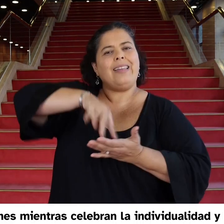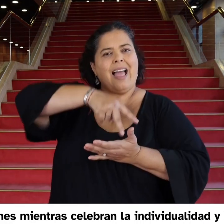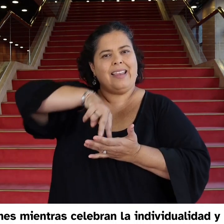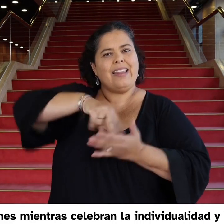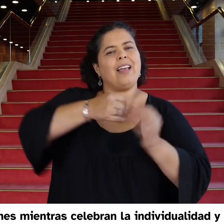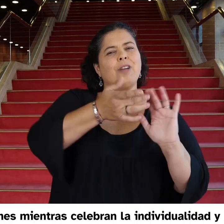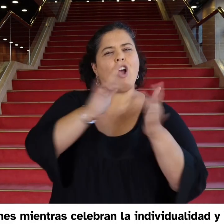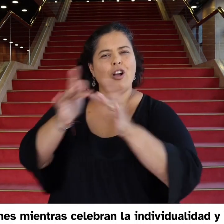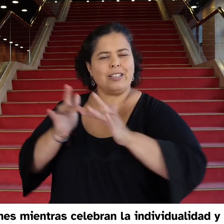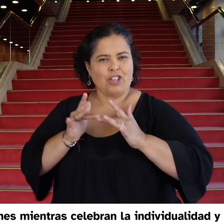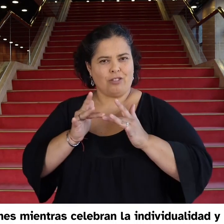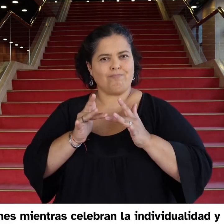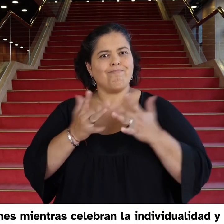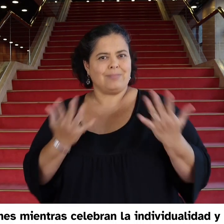individualidad y la diferencia.